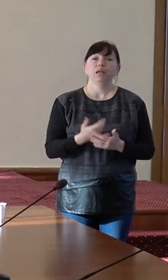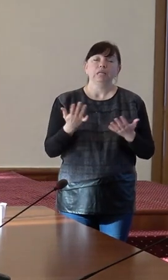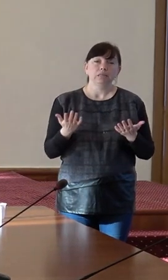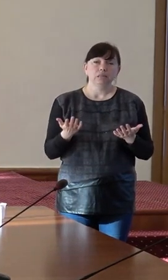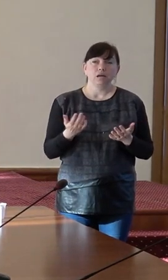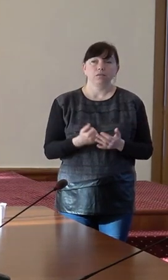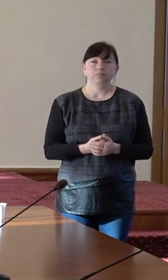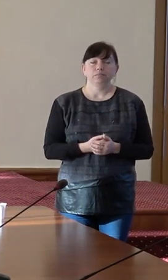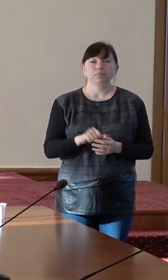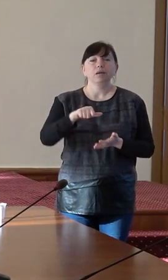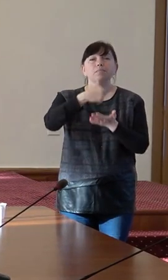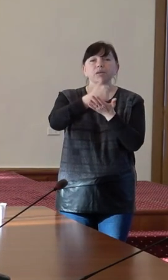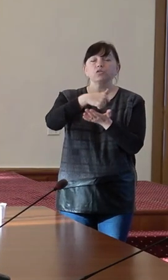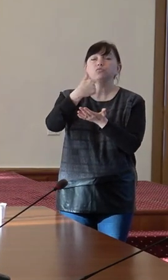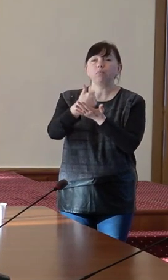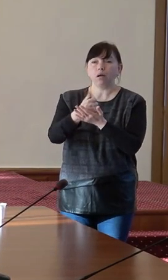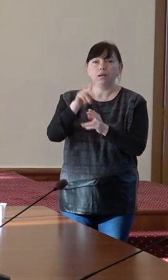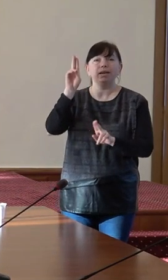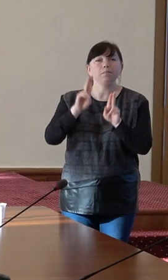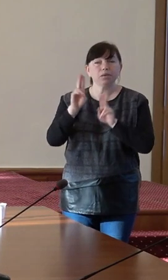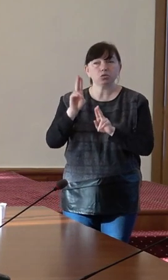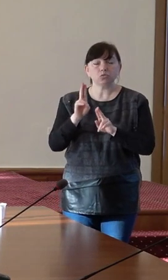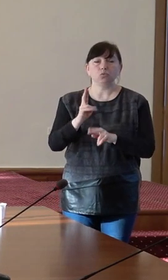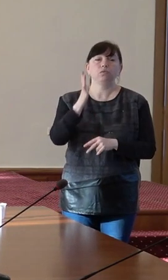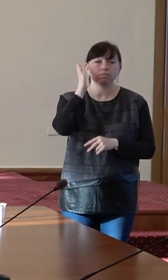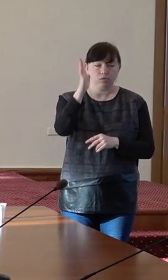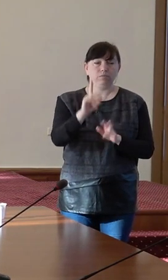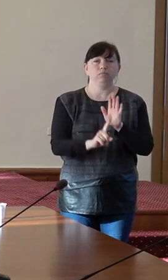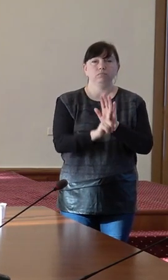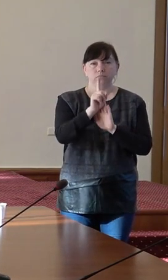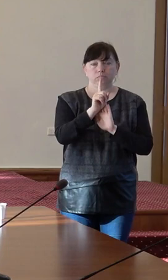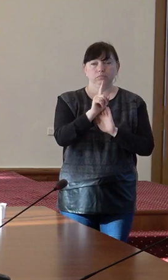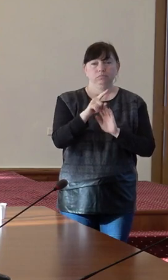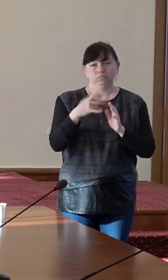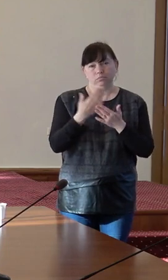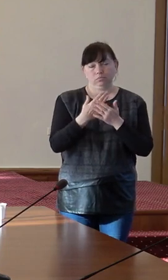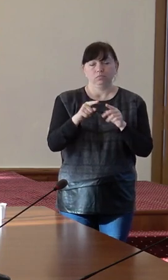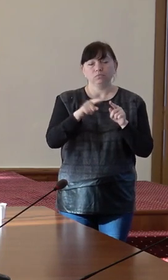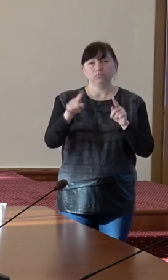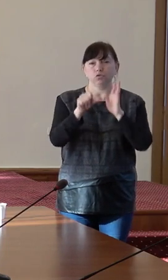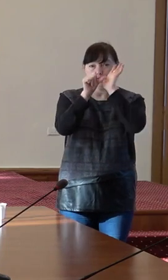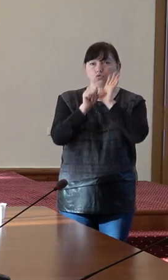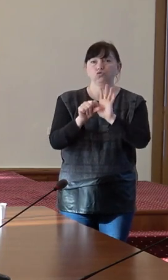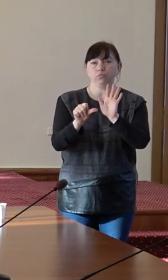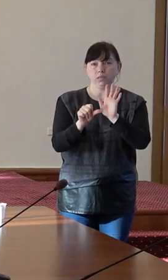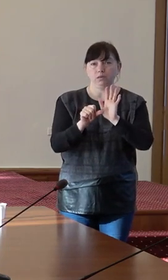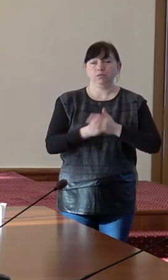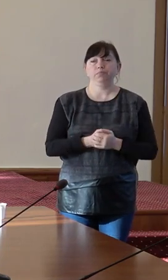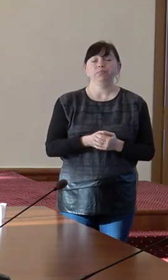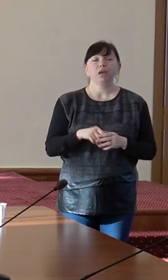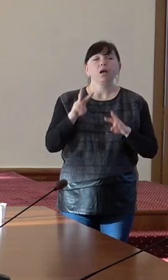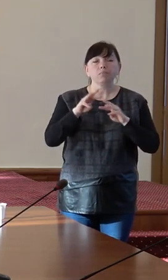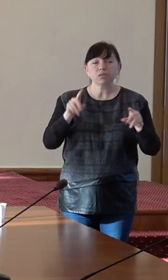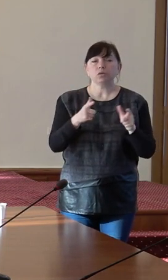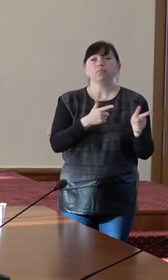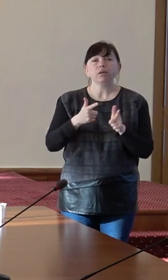principalele măsuri urmează a fi implementate în decurs de jumătate de an Ministerul pregătește